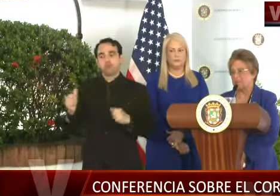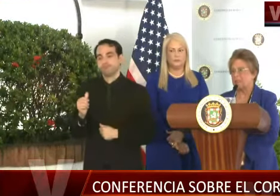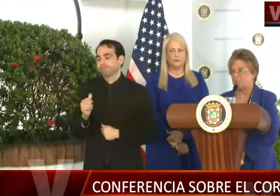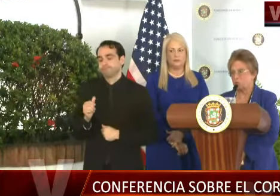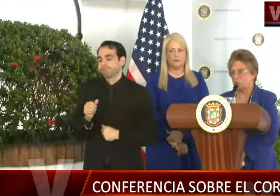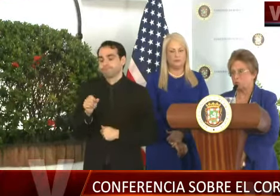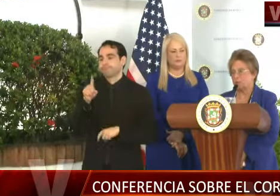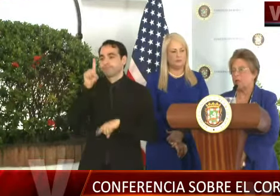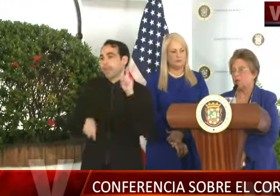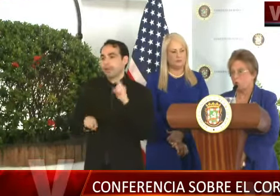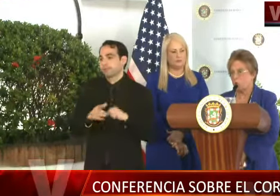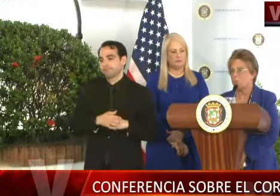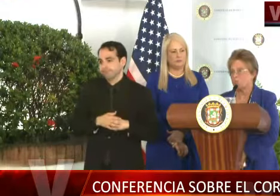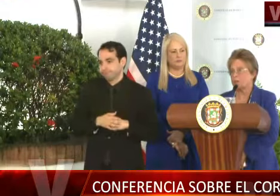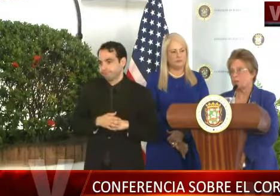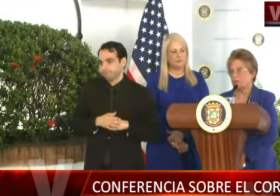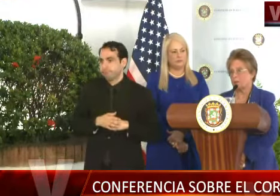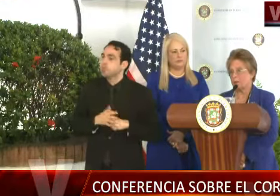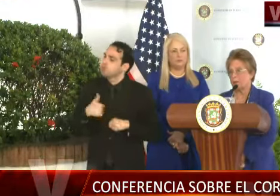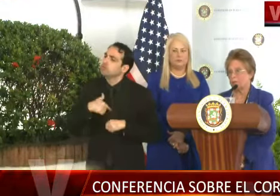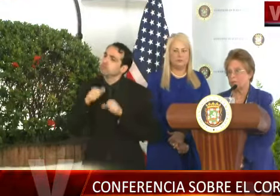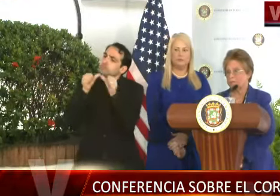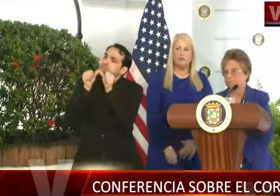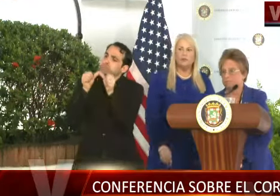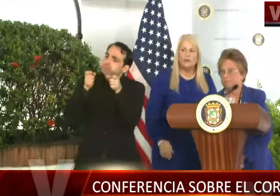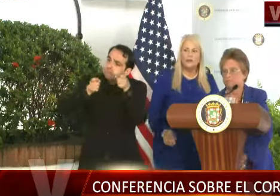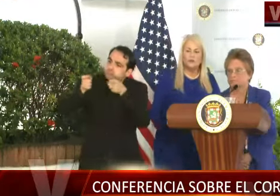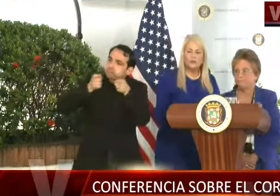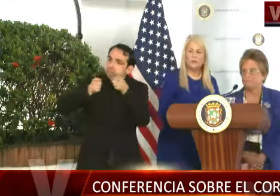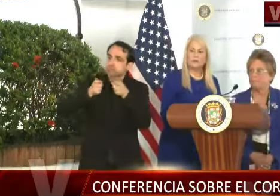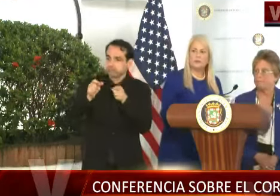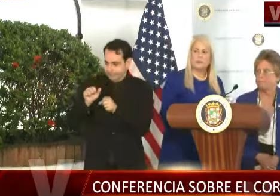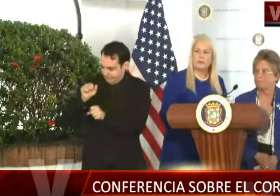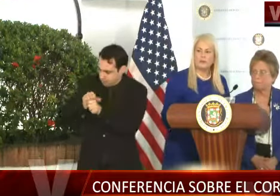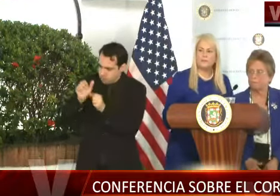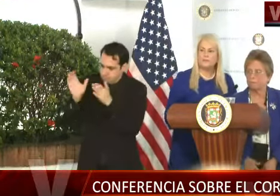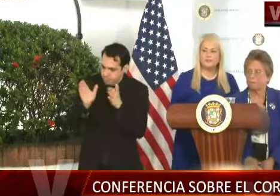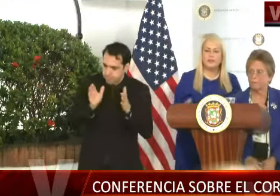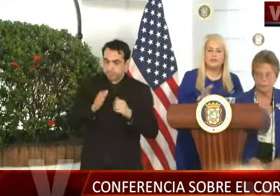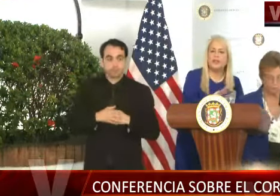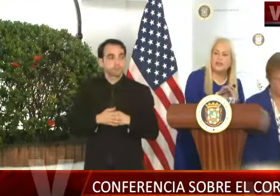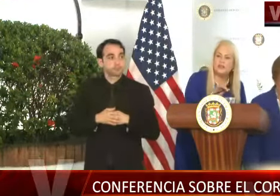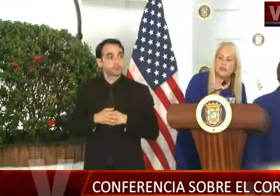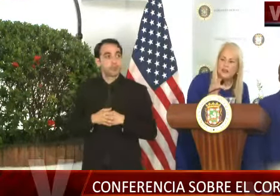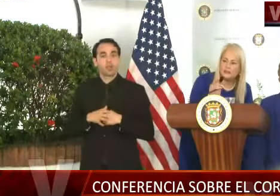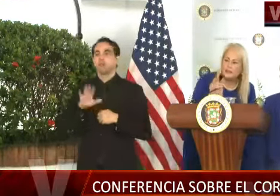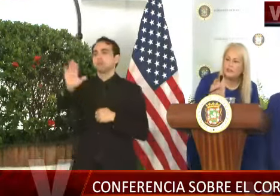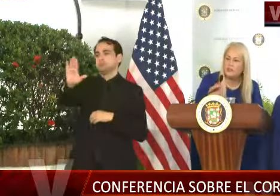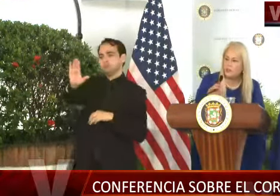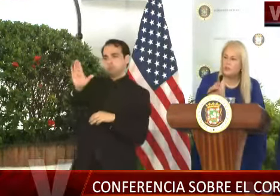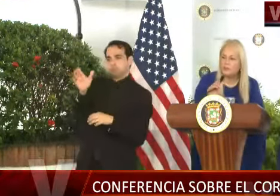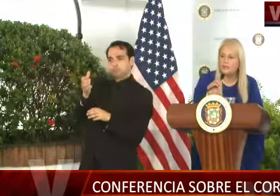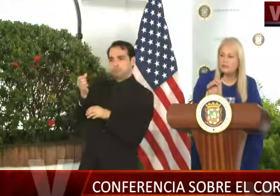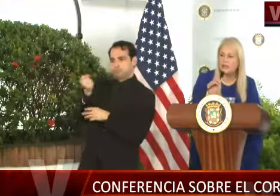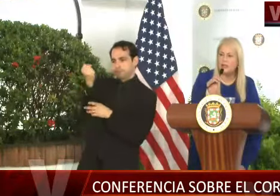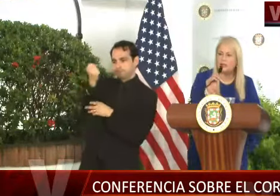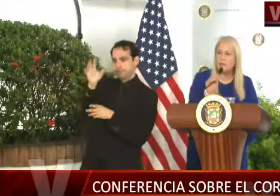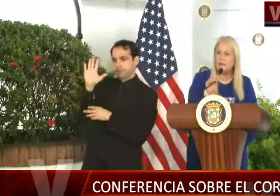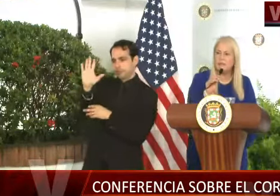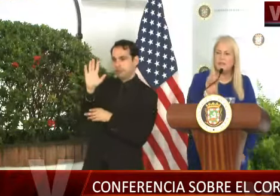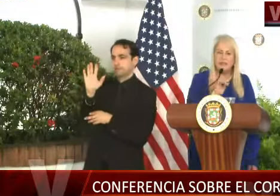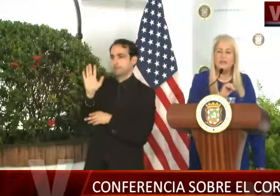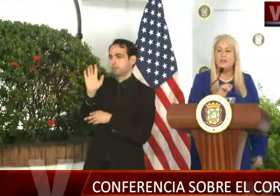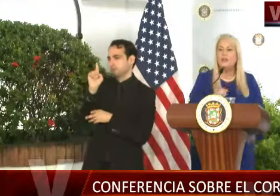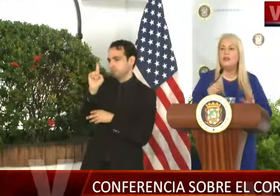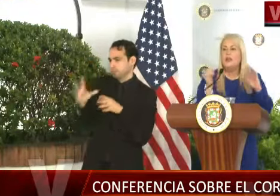que estar vigilantes y continuar con un programa de trabajo. La próxima pregunta es para la gobernadora. Antes de que, doctor Schoeper, quisiera,